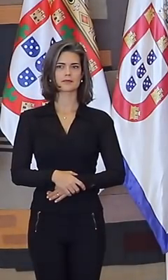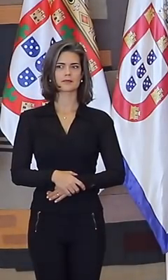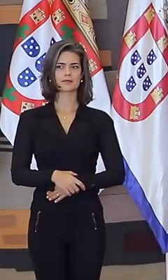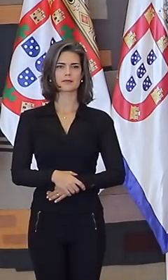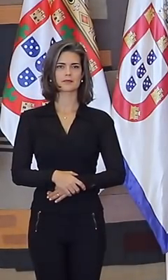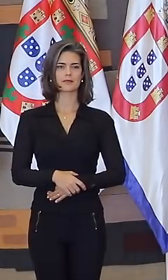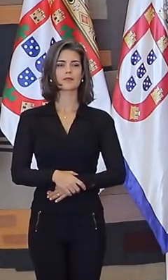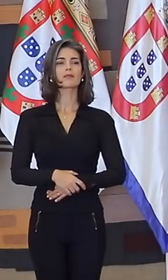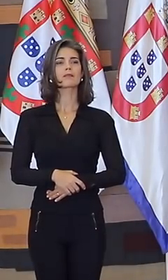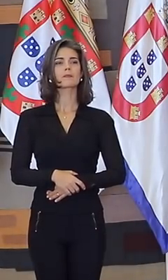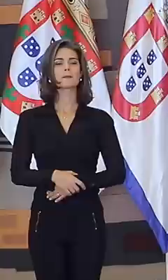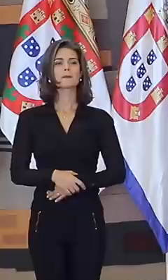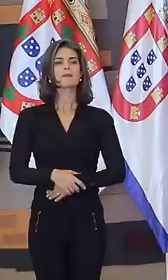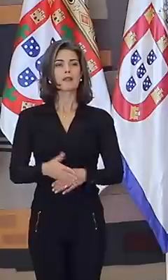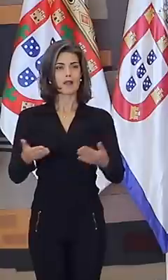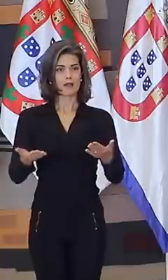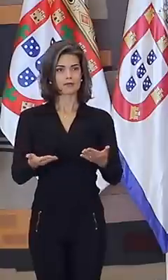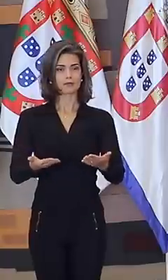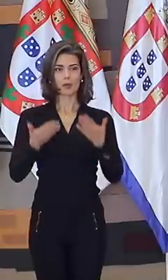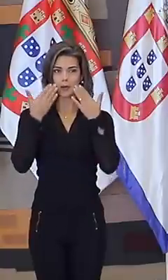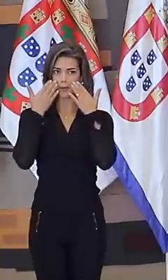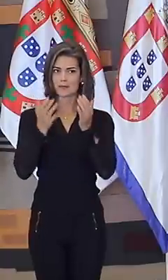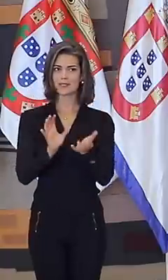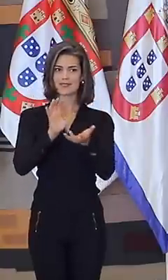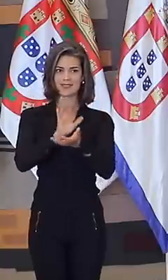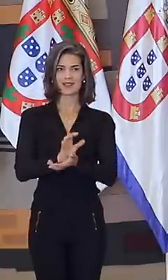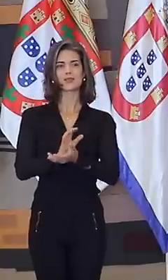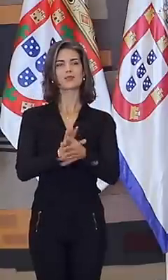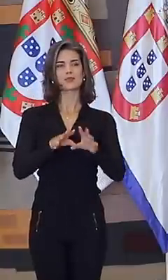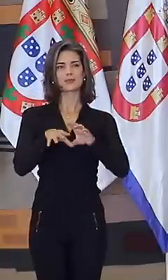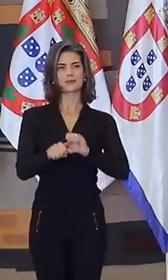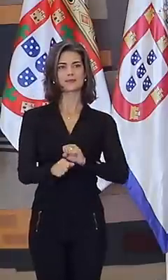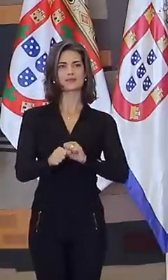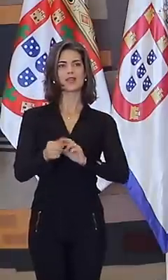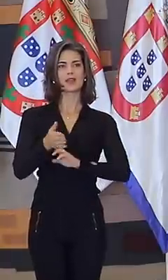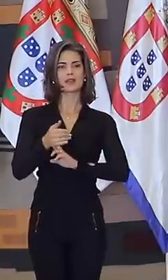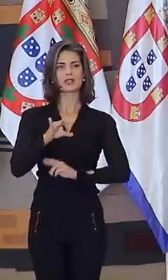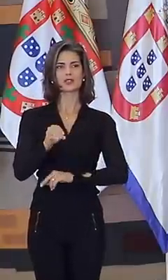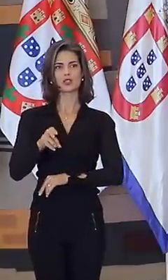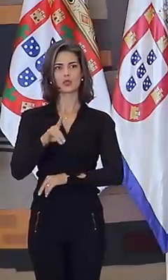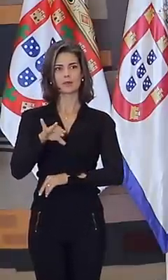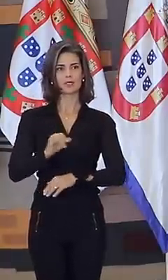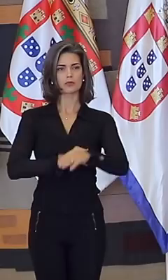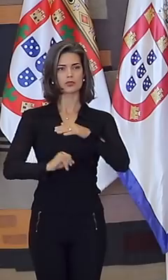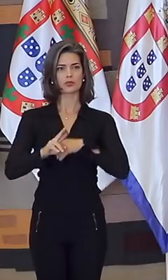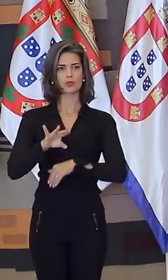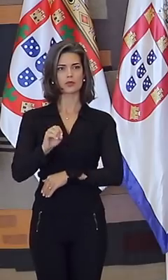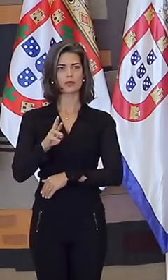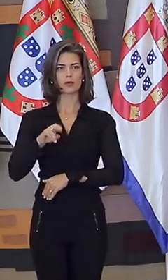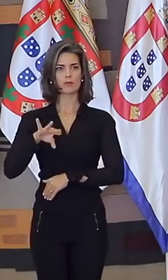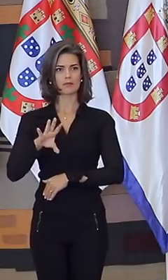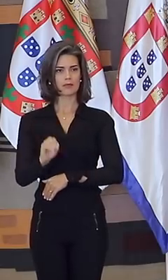Neste momento, serão apresentados os formandos da turma Embaixador José Jobim, do Instituto Rio